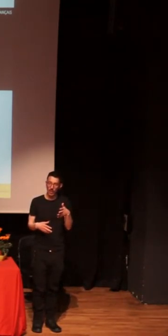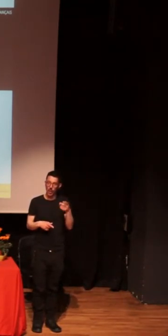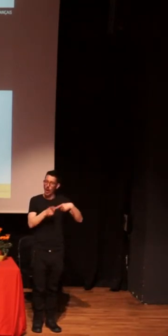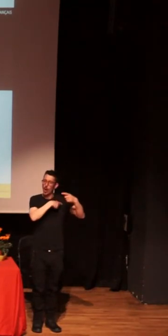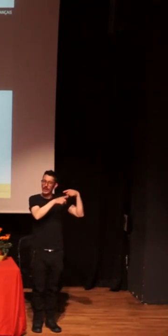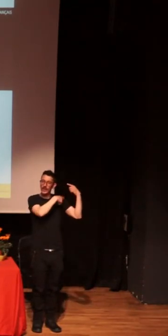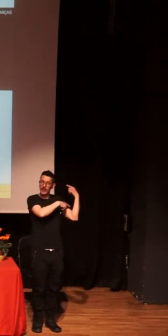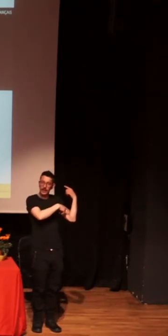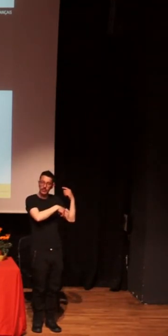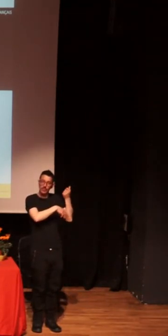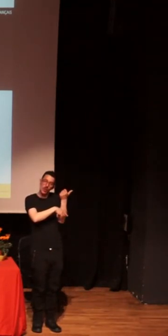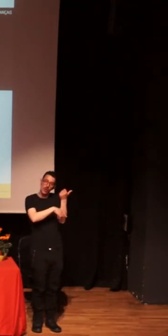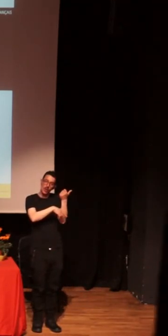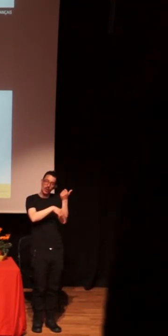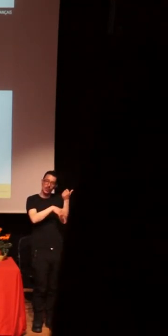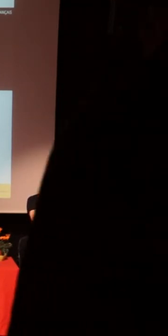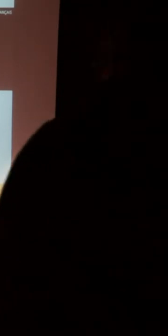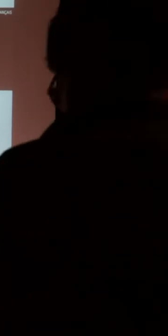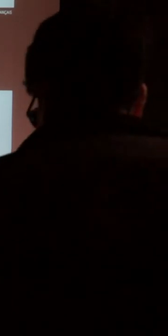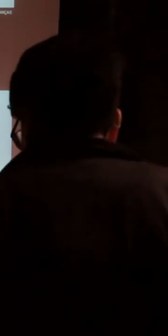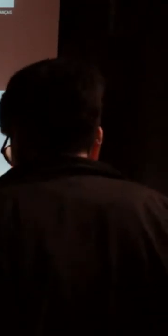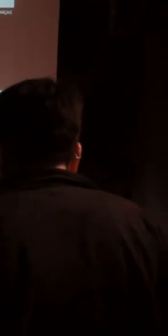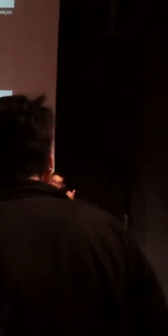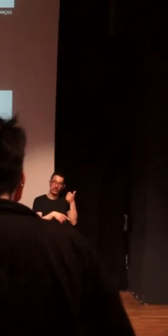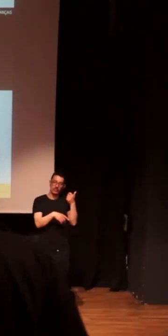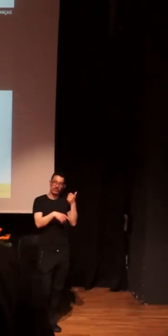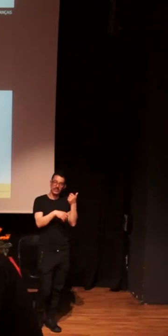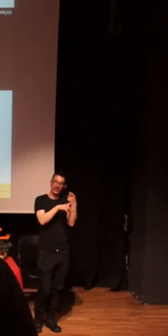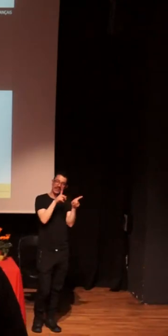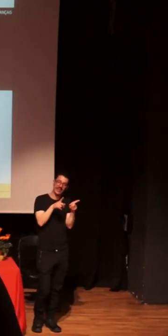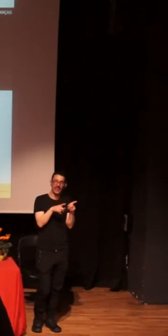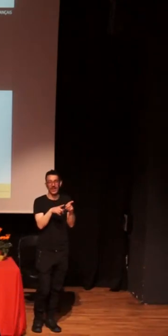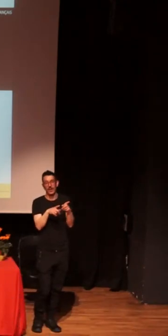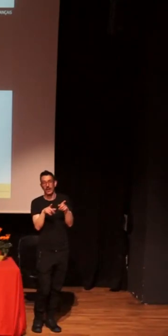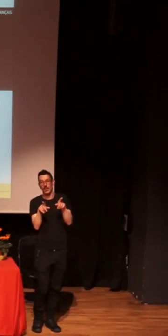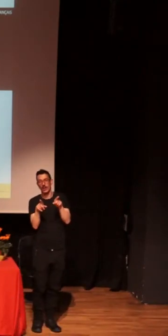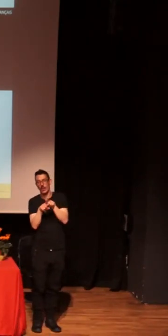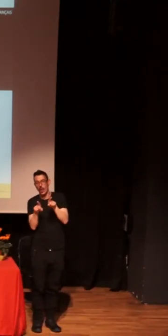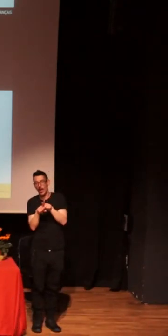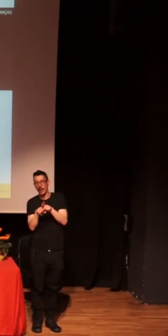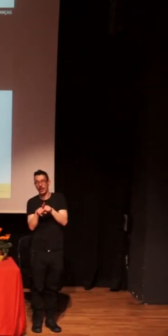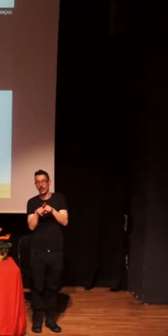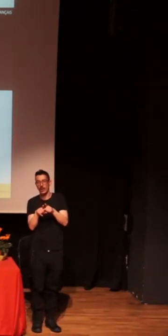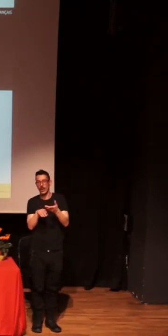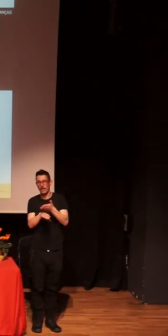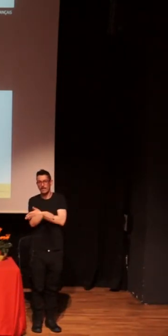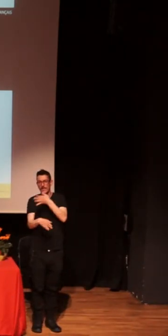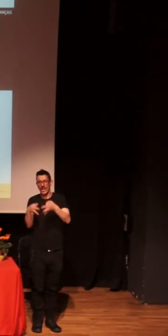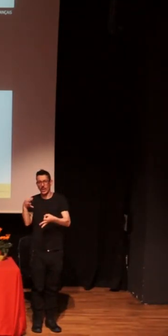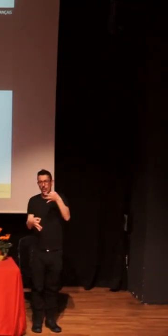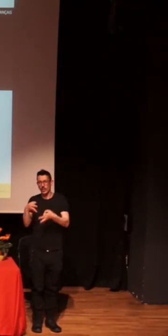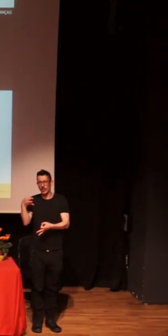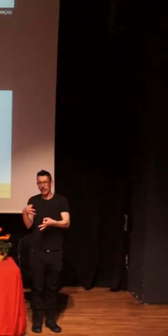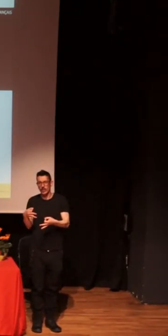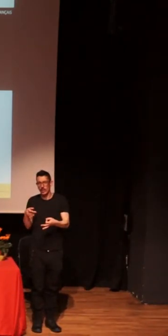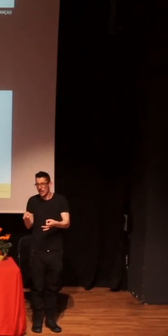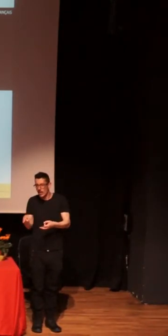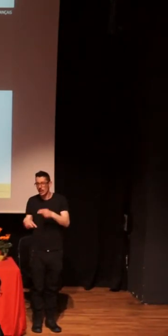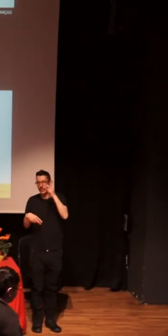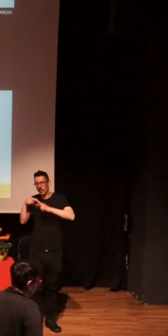distinto más que en un prejuicio, que es un prejuicio social que está construido y que como está construido